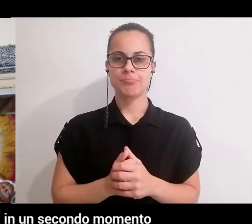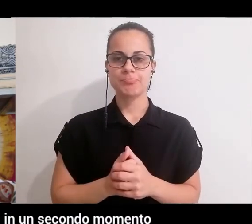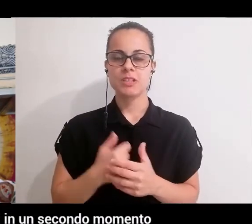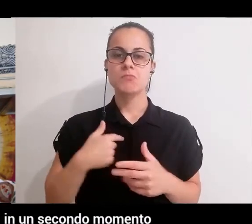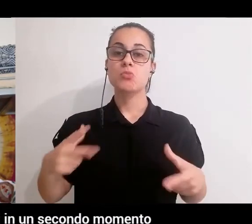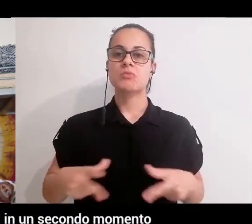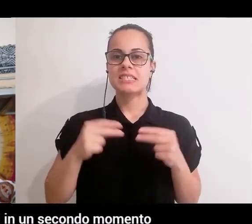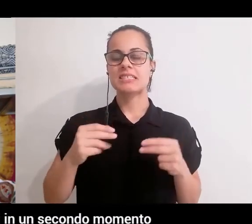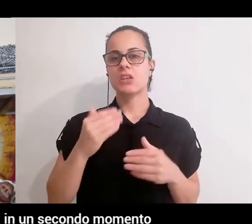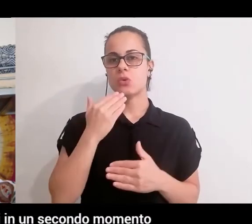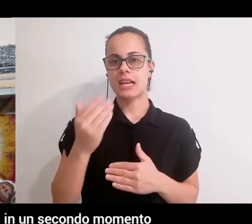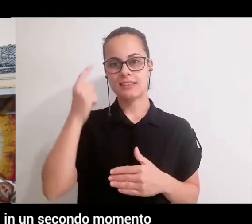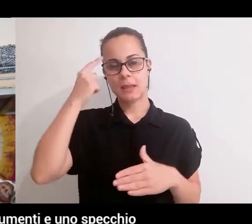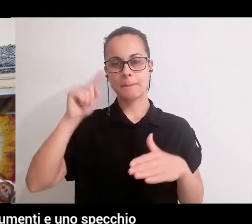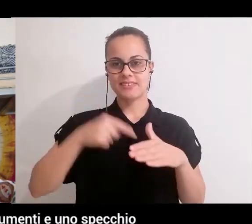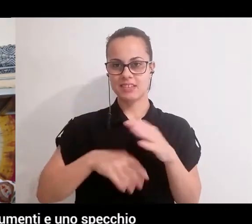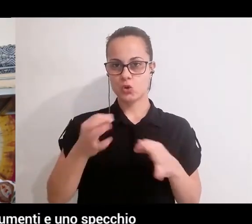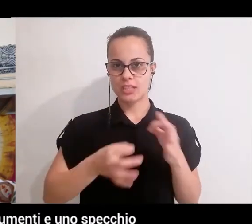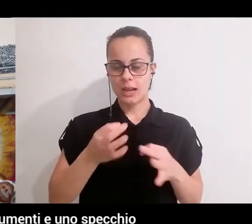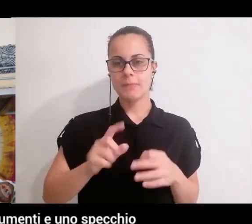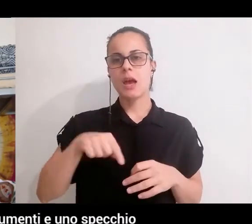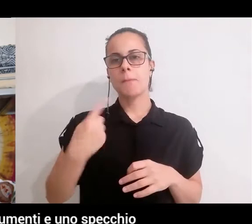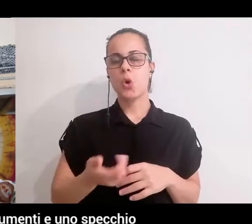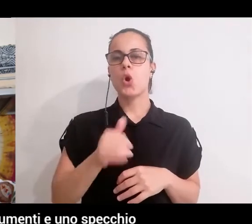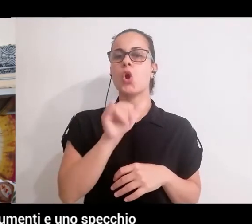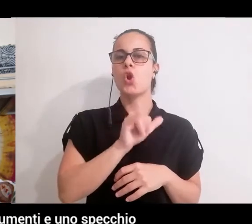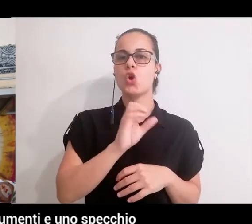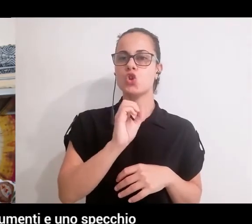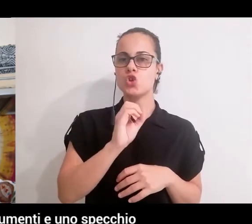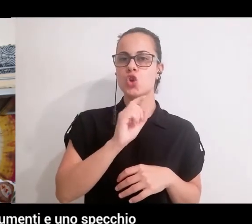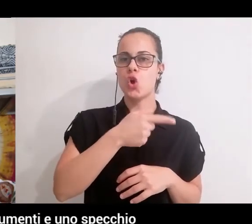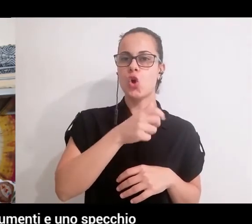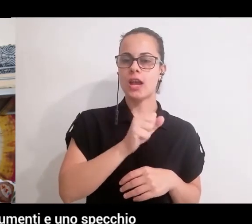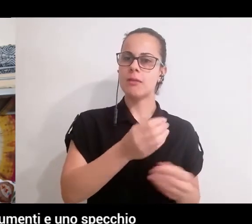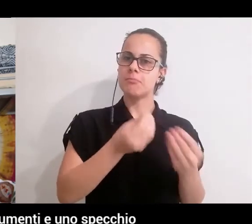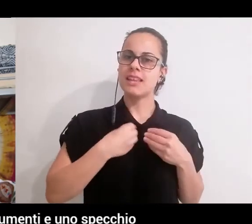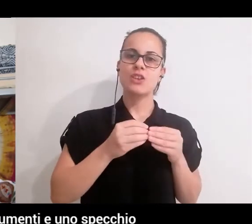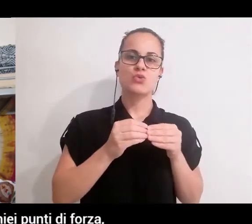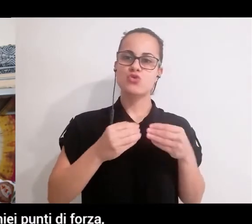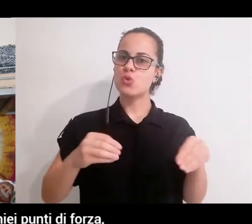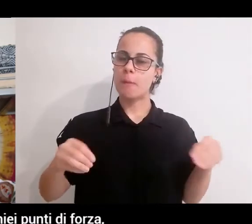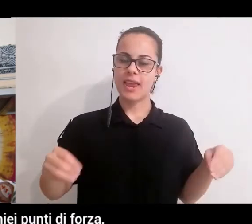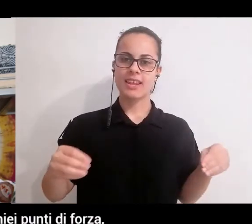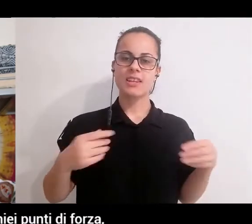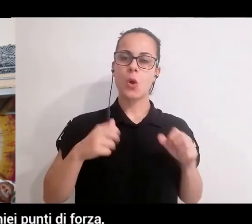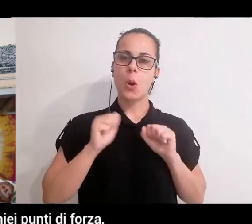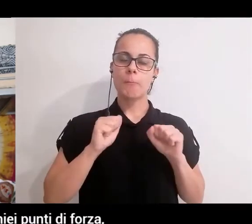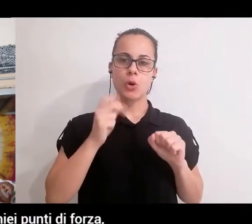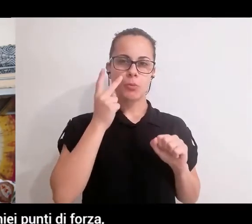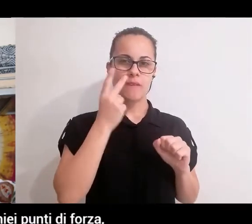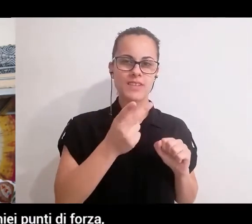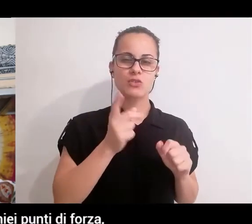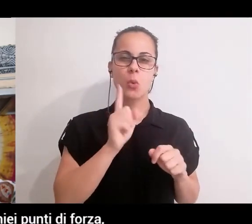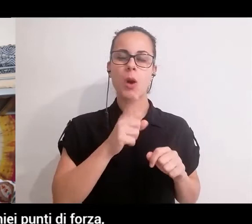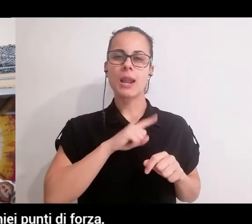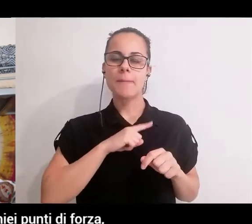spirituale e poi in un secondo momento è arrivato lo yoga che mi ha dato altri strumenti e uno specchio per verificare i